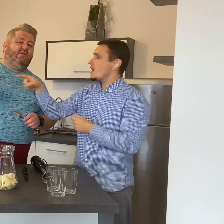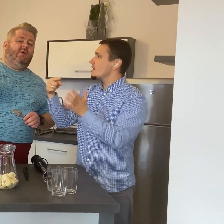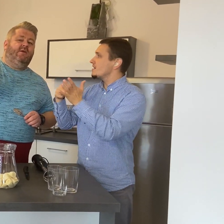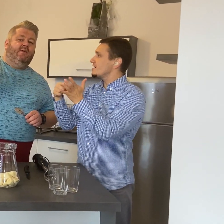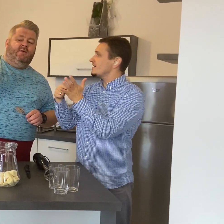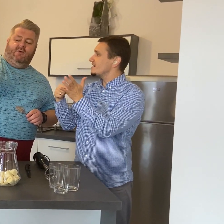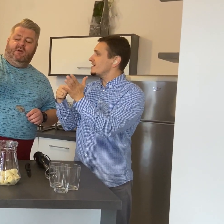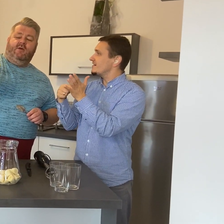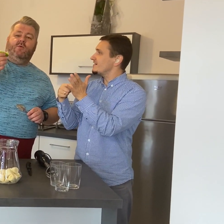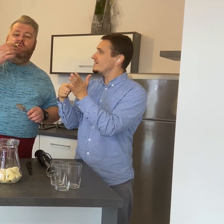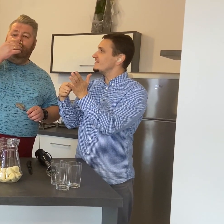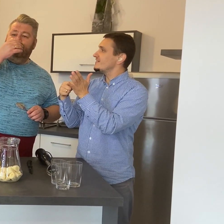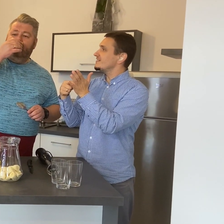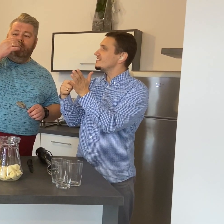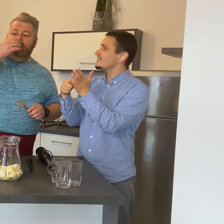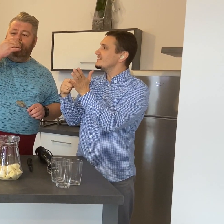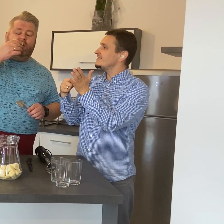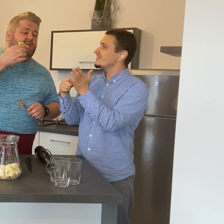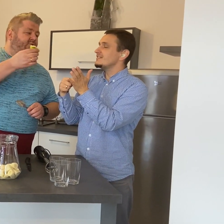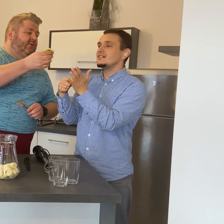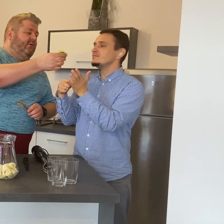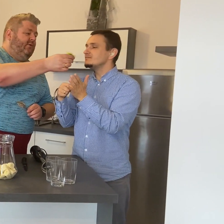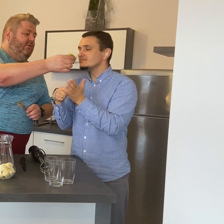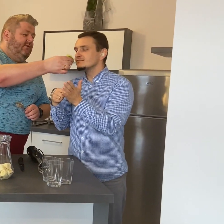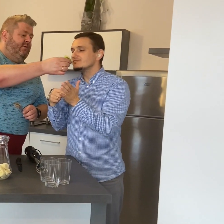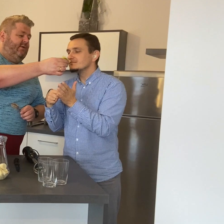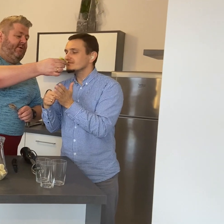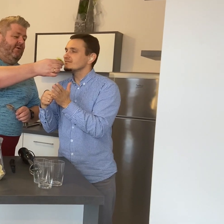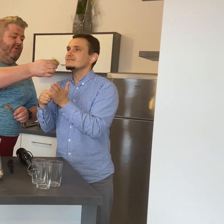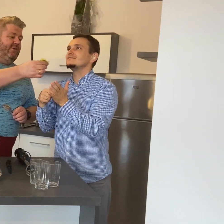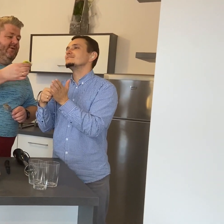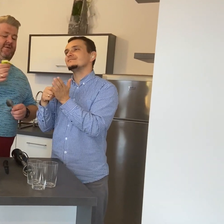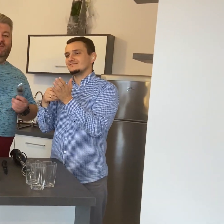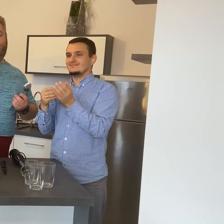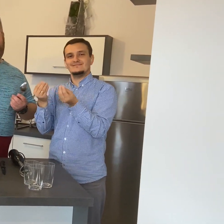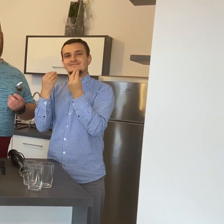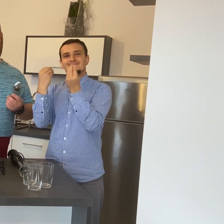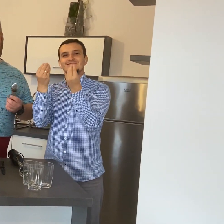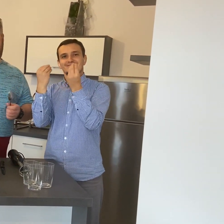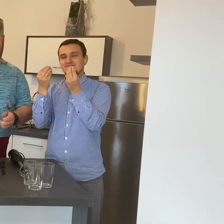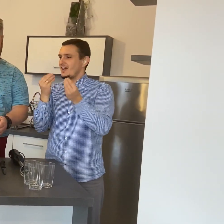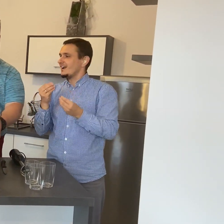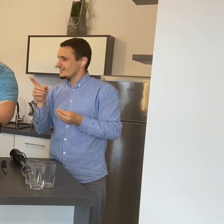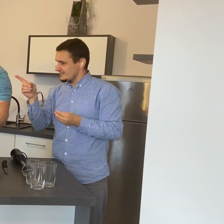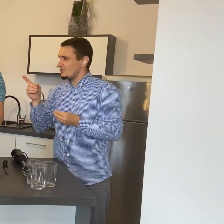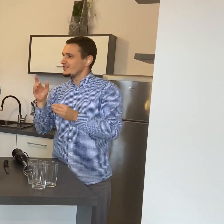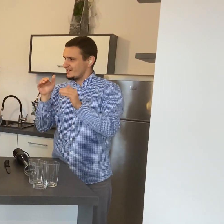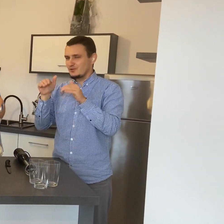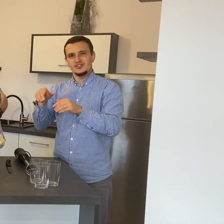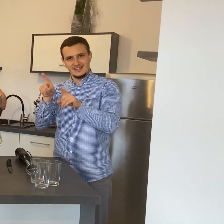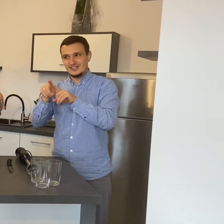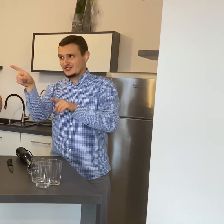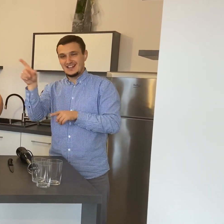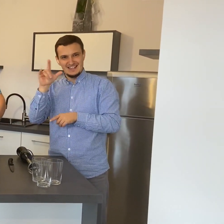olejków eterycznych i zapachowych niż cytryna. Ale limonkę można też do